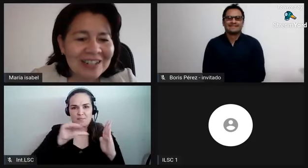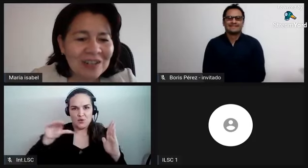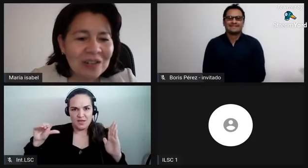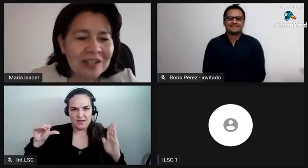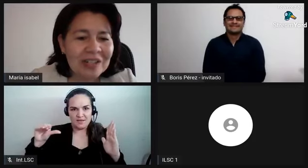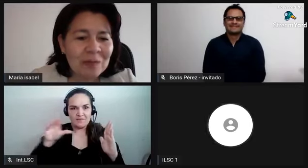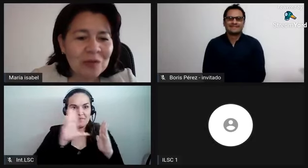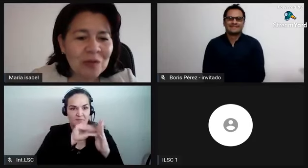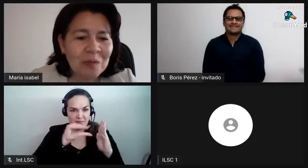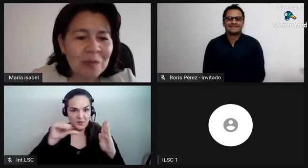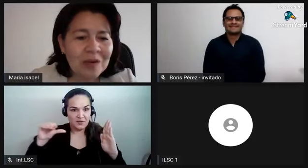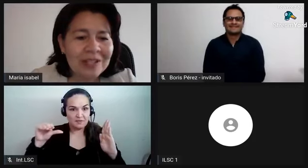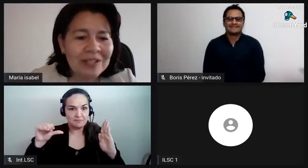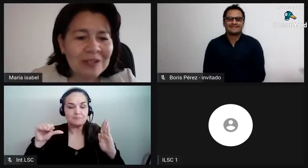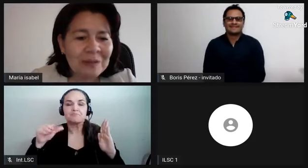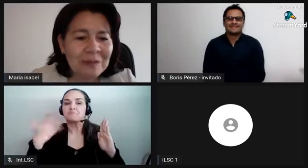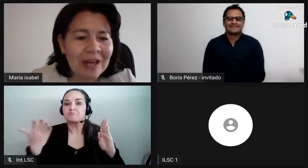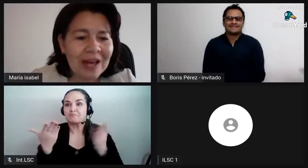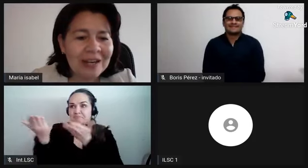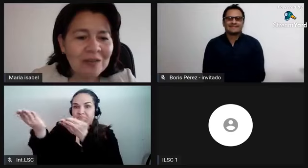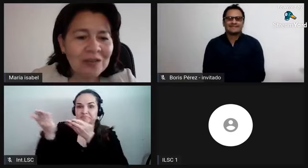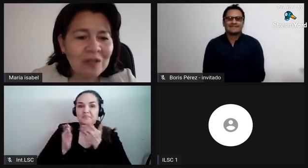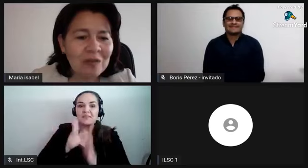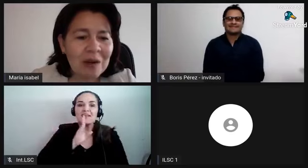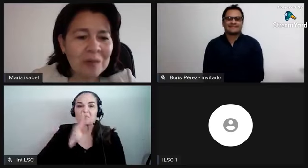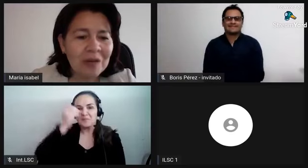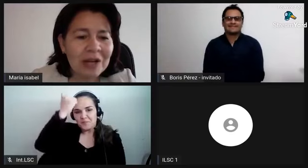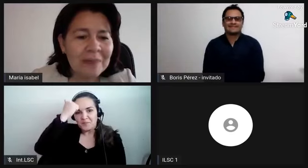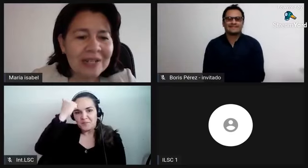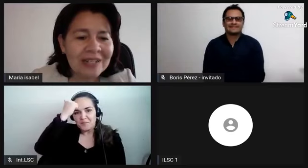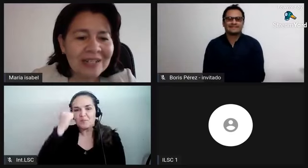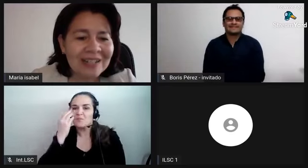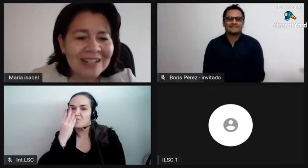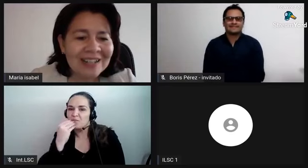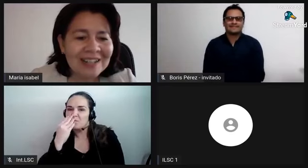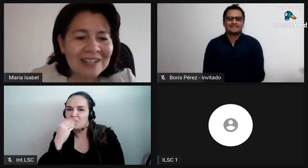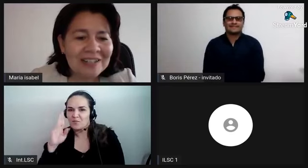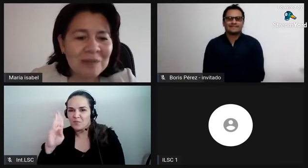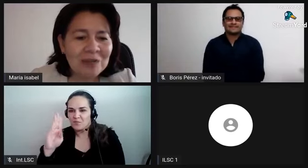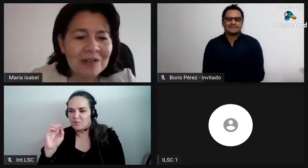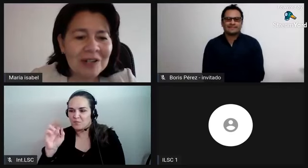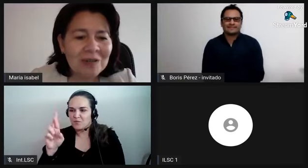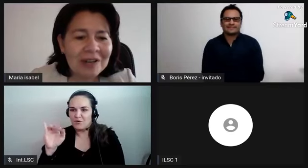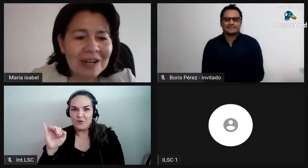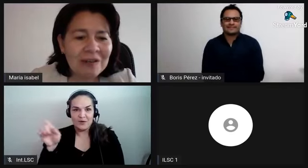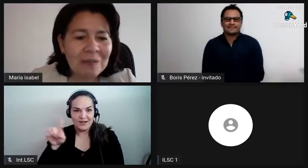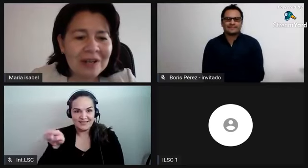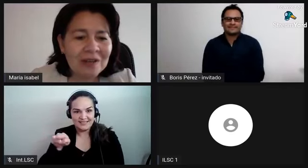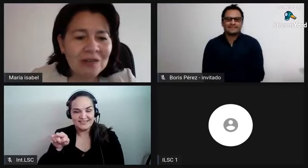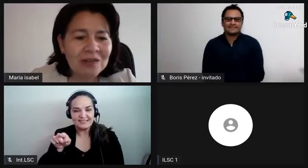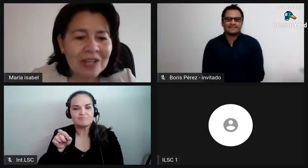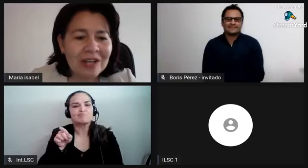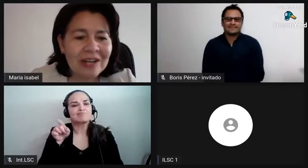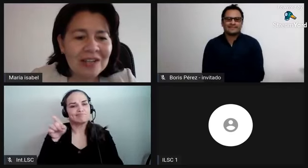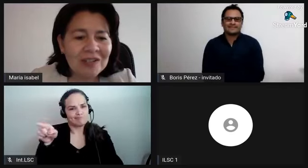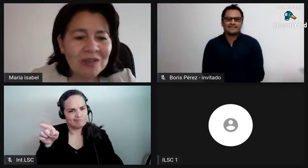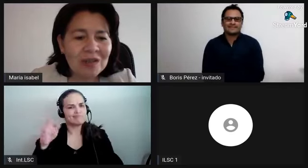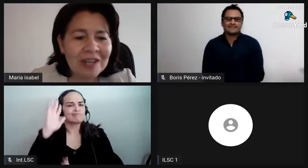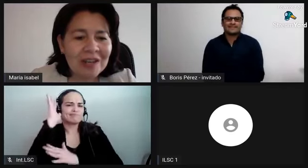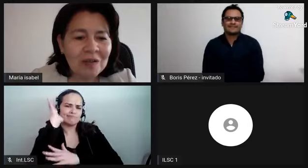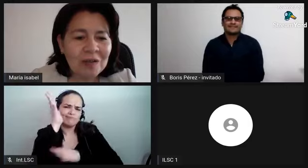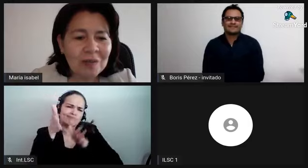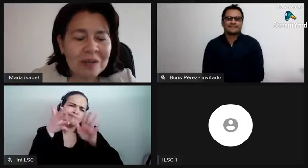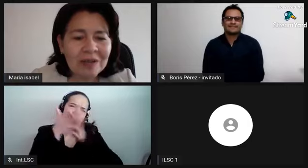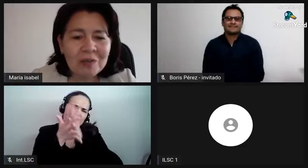hoy estamos un boris para darle continuidad al programa que estamos llevando a cabo para conocer la